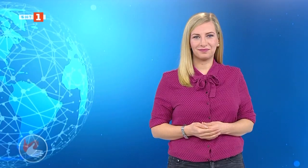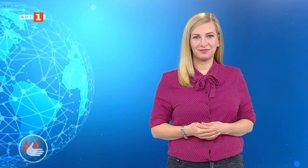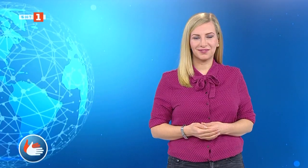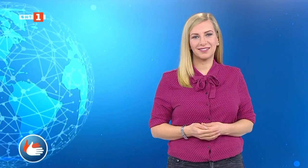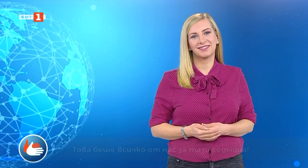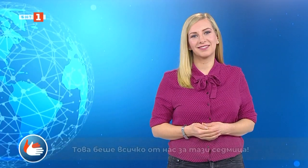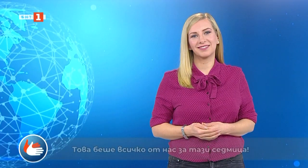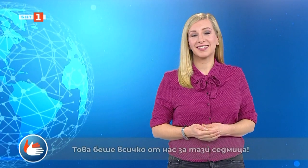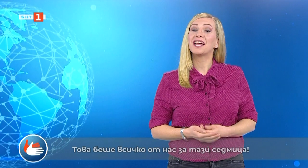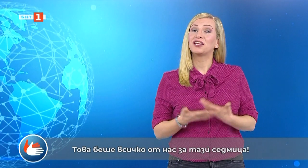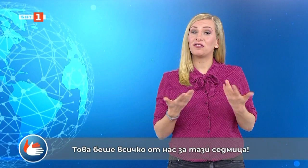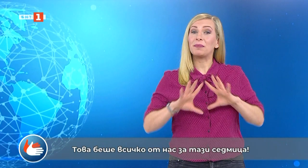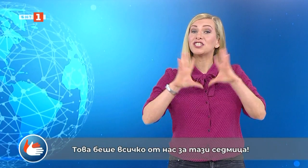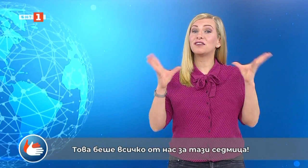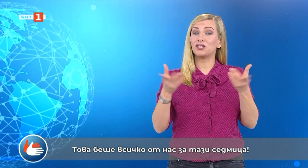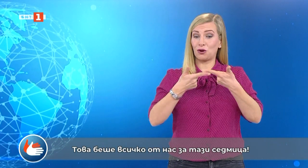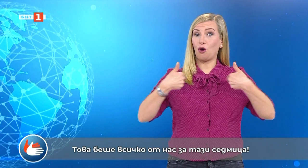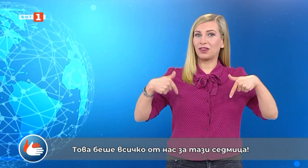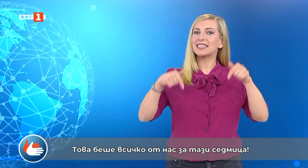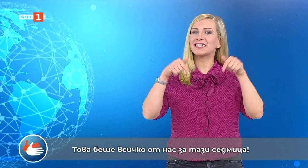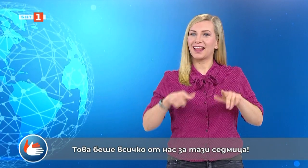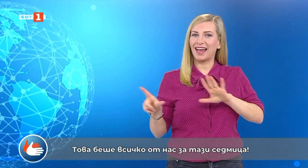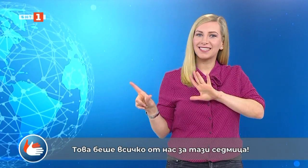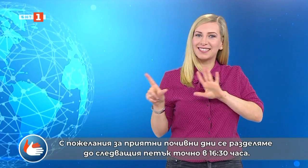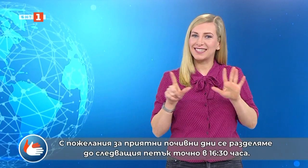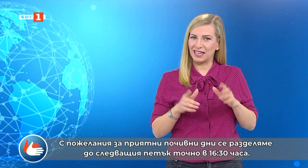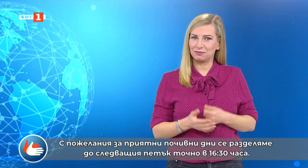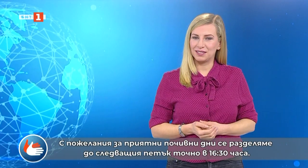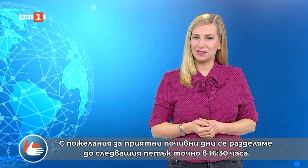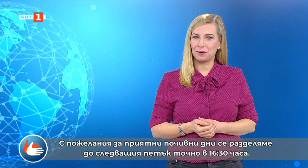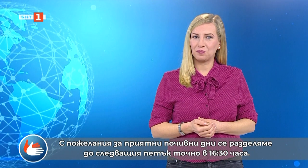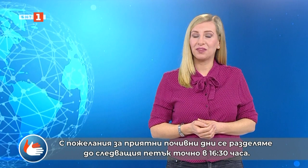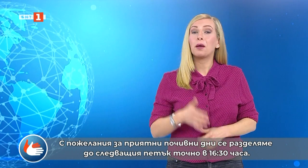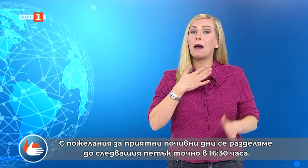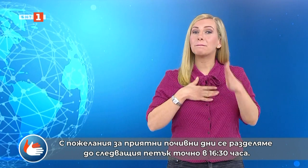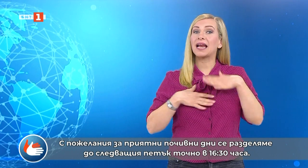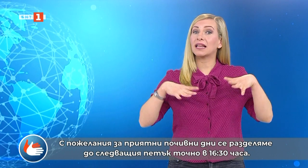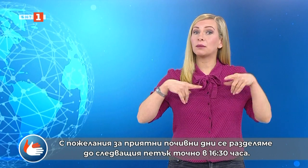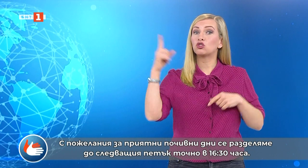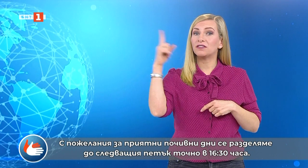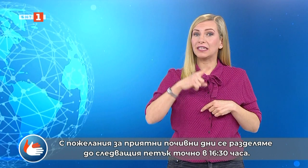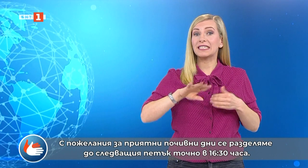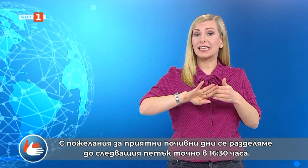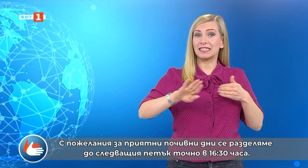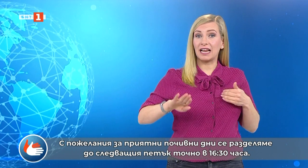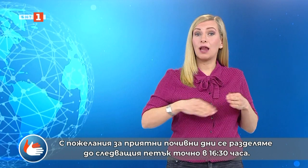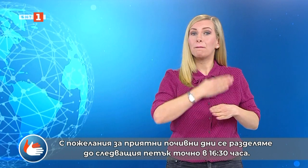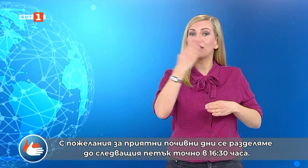Това беше всичко от нас за тази седмица. С пожелания за приятни почивни дни се разделяме до следващият петък,